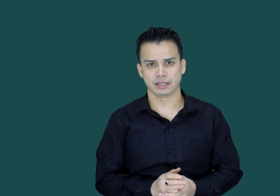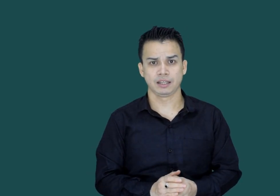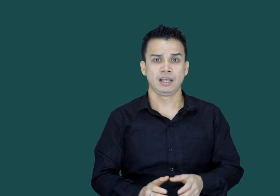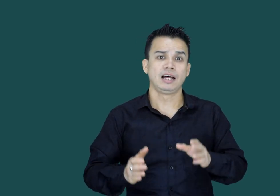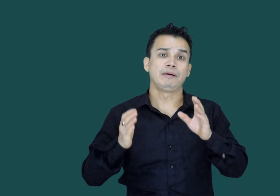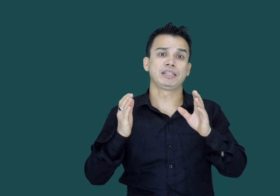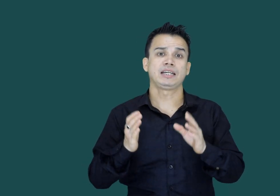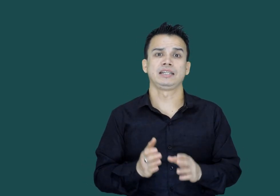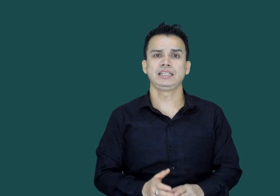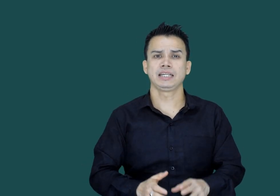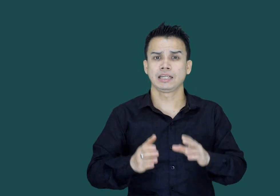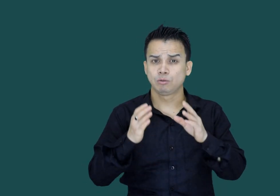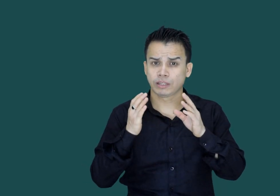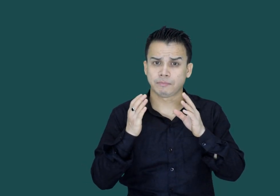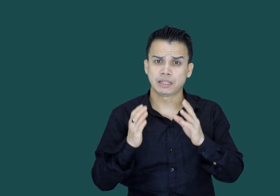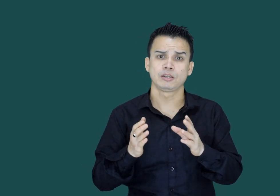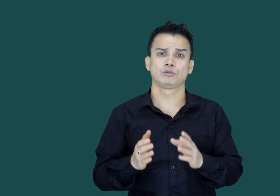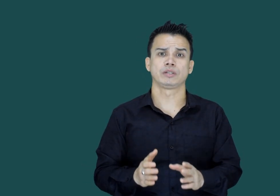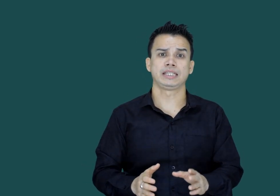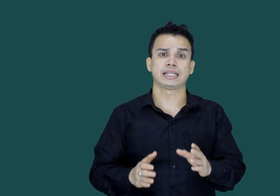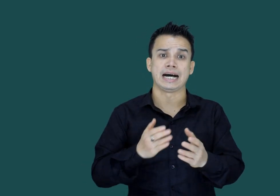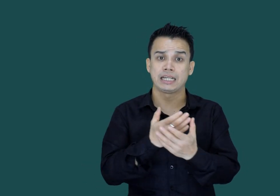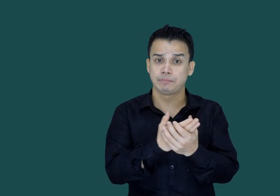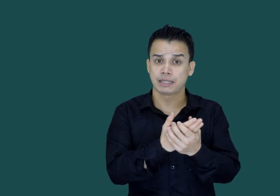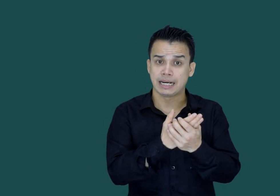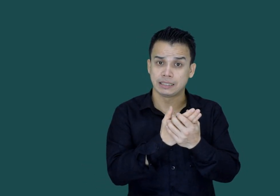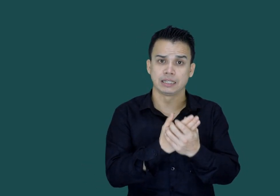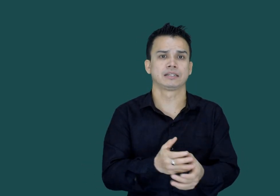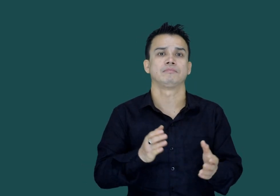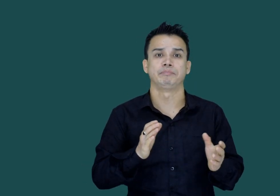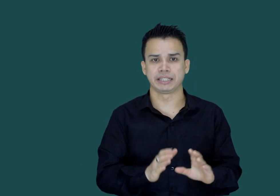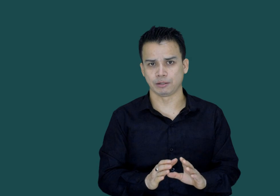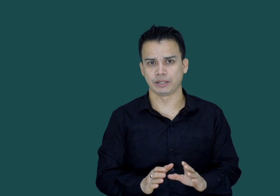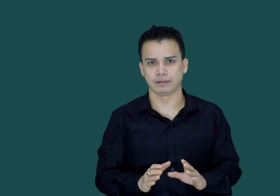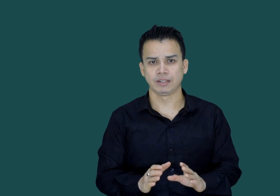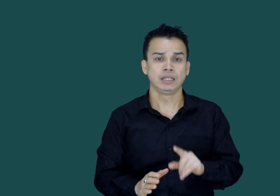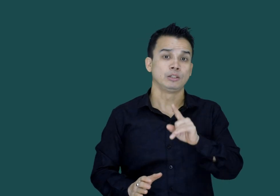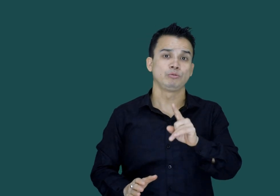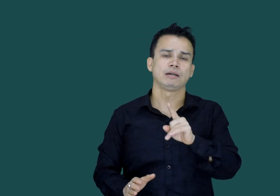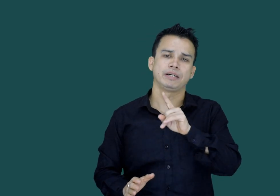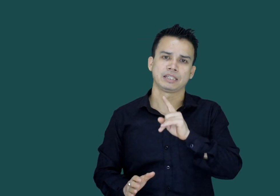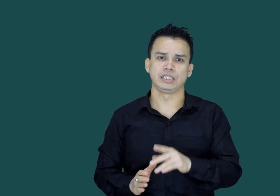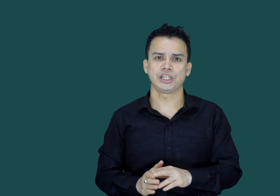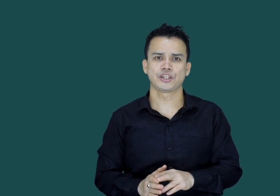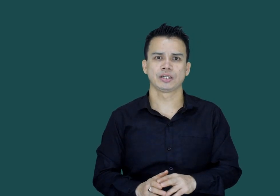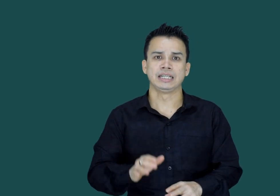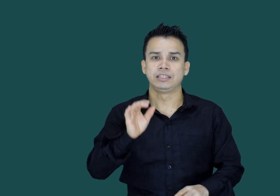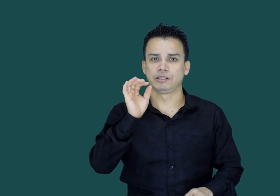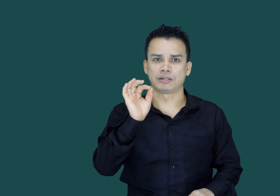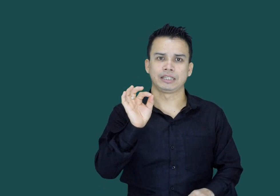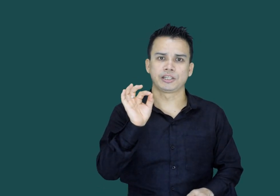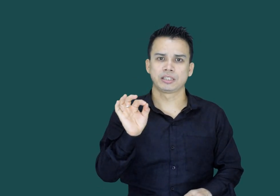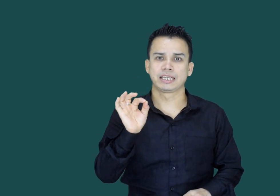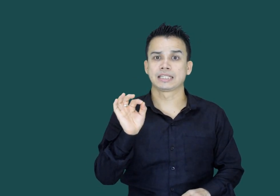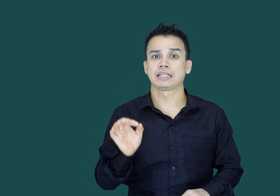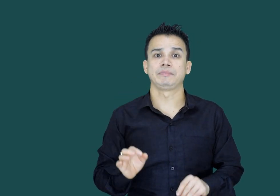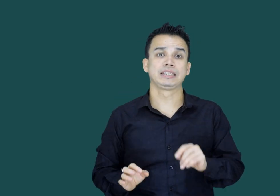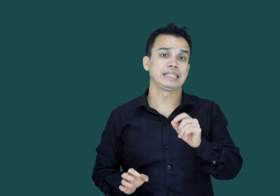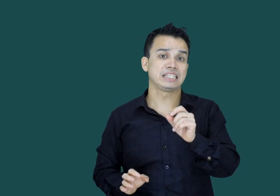ہیں اب ایسا نہیں ہے کہ دنیا بھر کے اتورتیز ہاتھ پر ہاتھ دھر کر بیٹھے ہوئے ہیں دنیا بھر کے دیش دیش The United Nations کے ساتھ مل کر اس